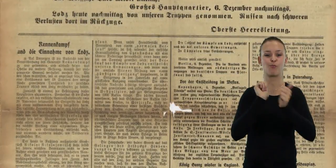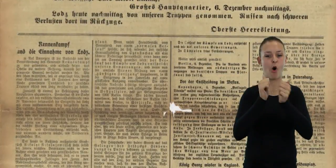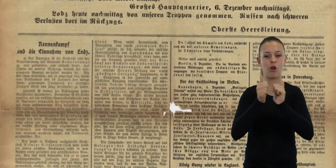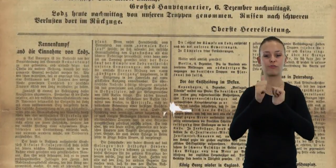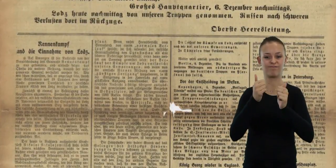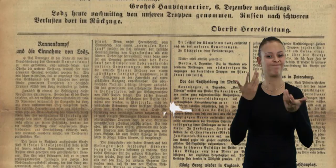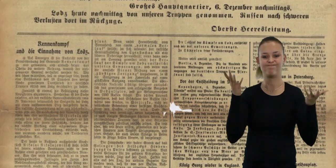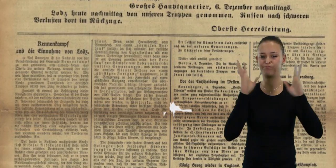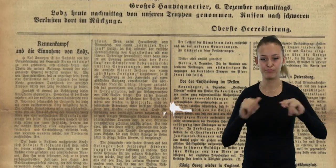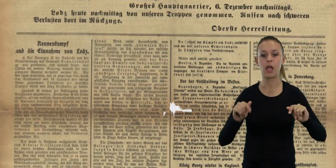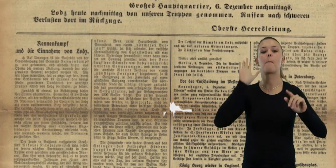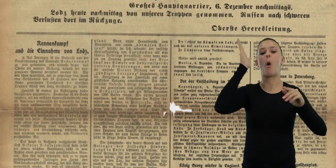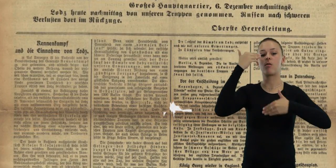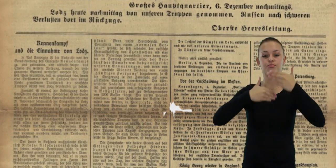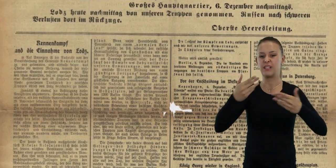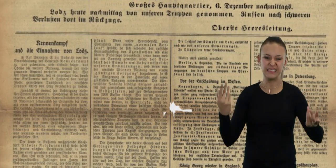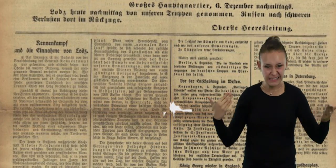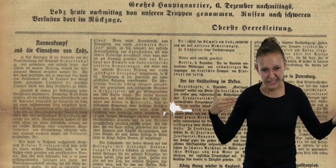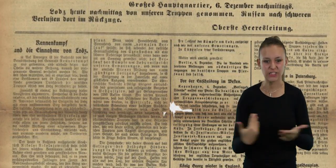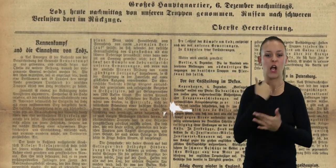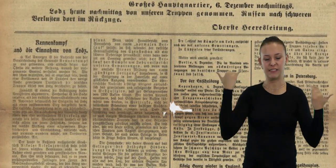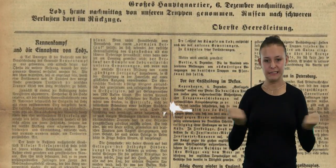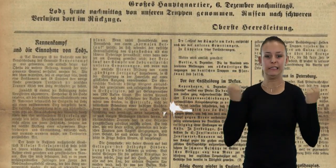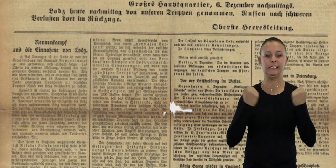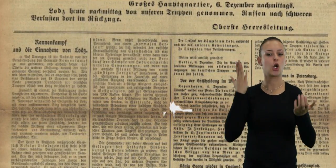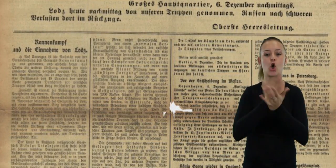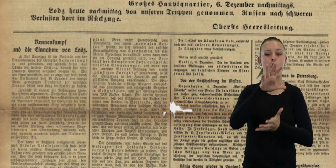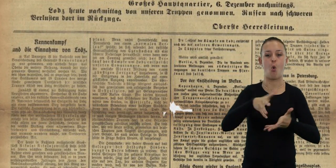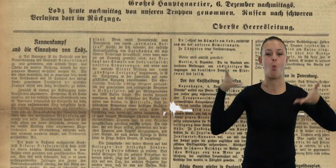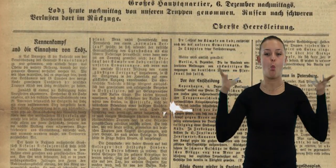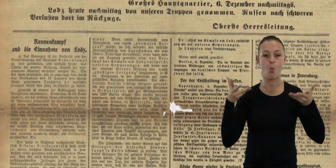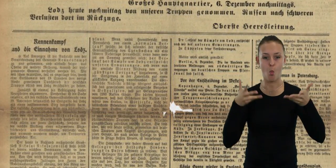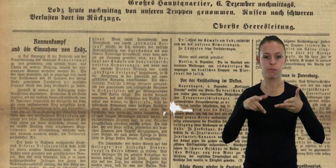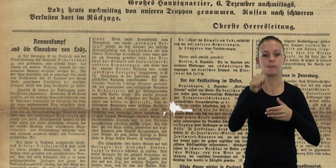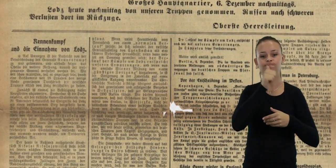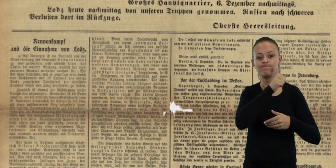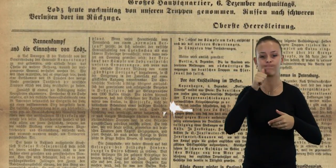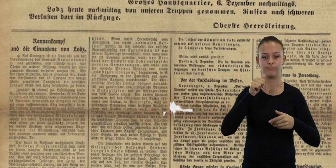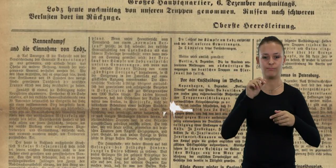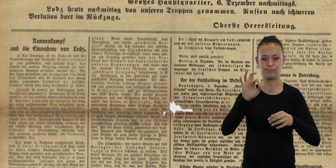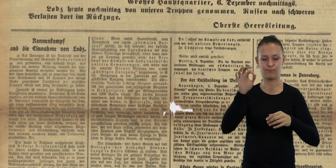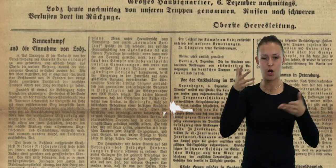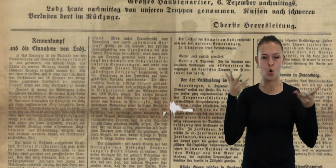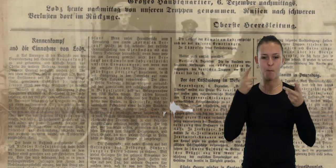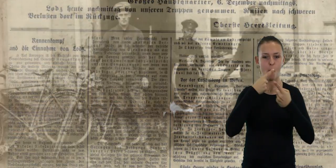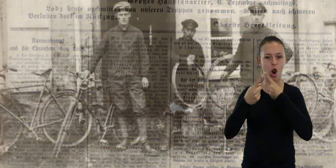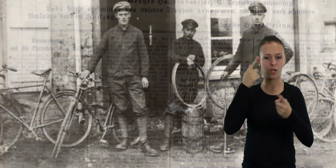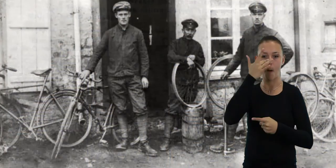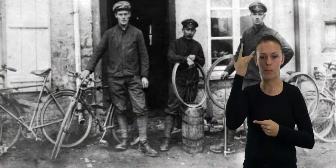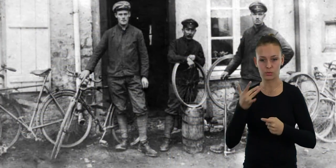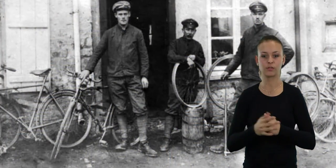aktywności sportowej tylko tym klubom, które wykazywały się lojalnością wobec militarystycznej polityki pruskiej.